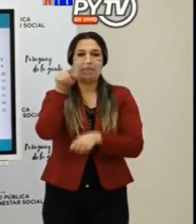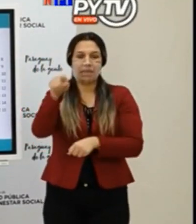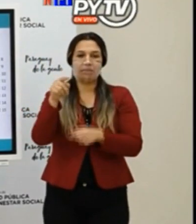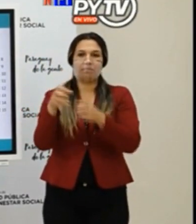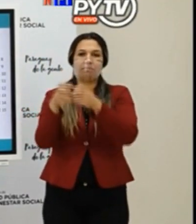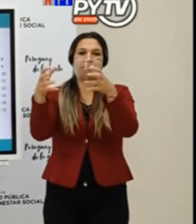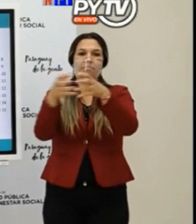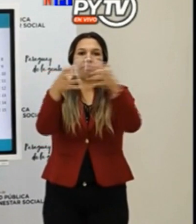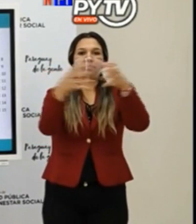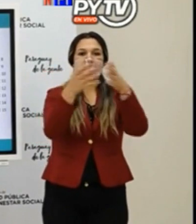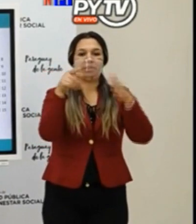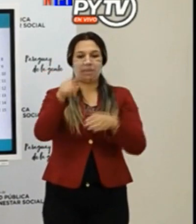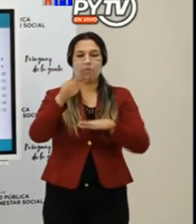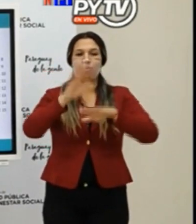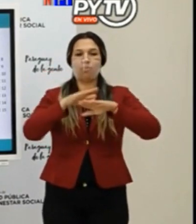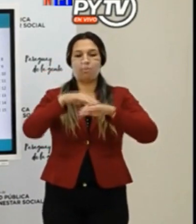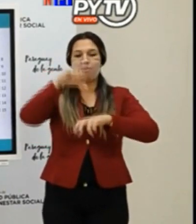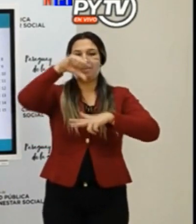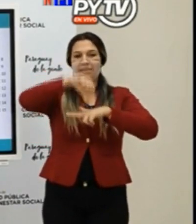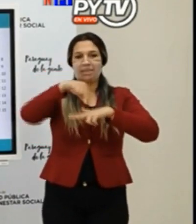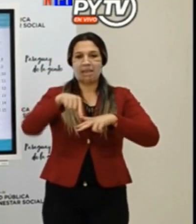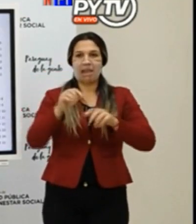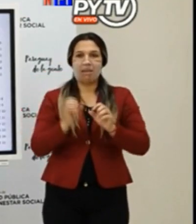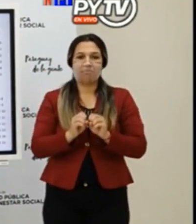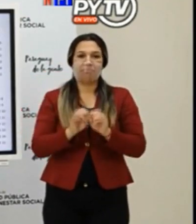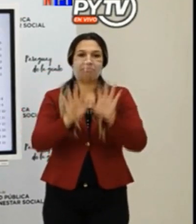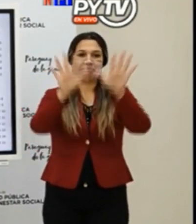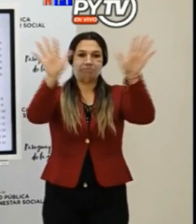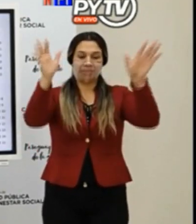ocurren en este sector nacional. Siguiente.